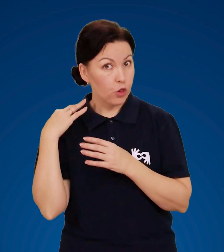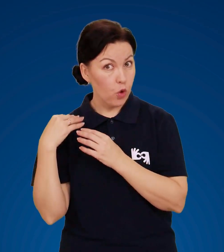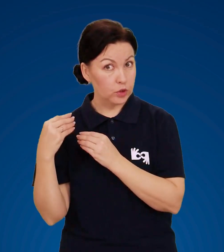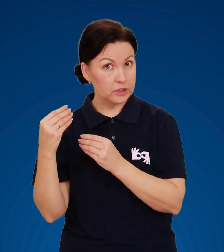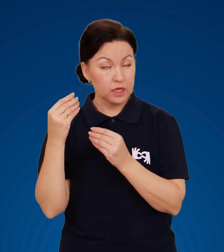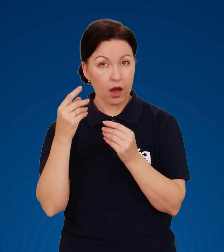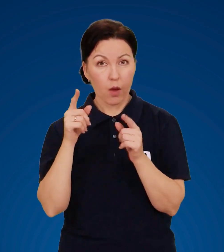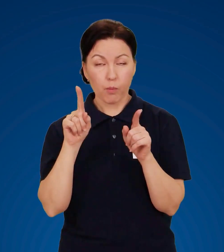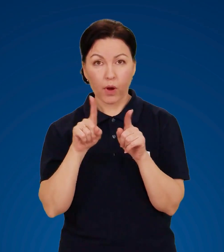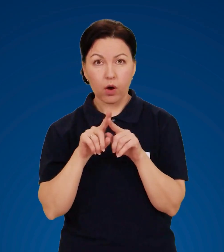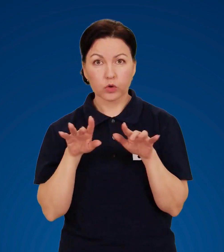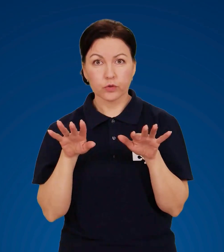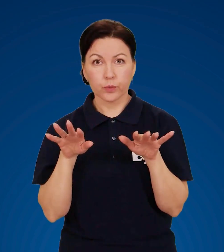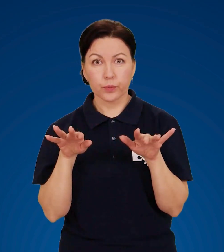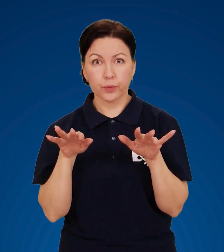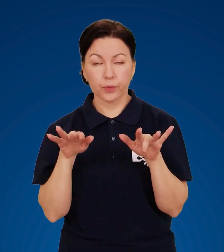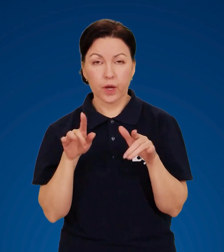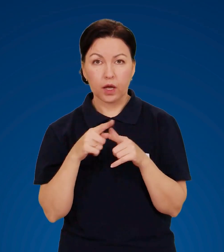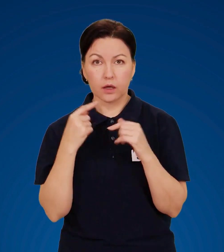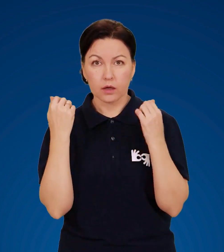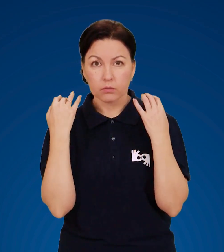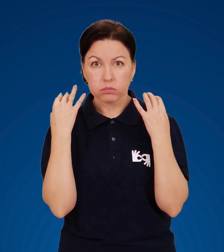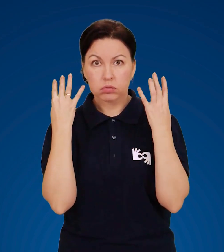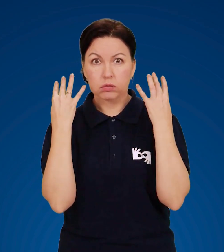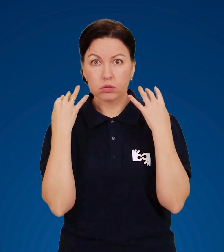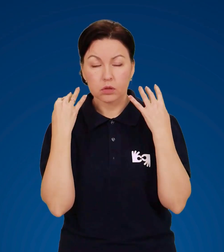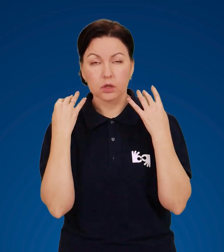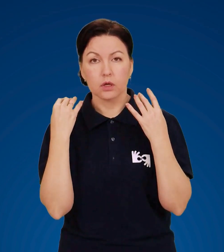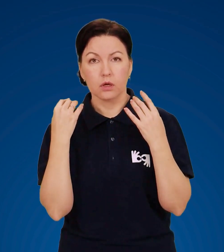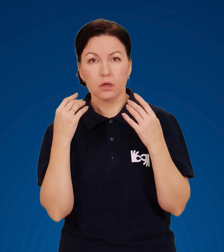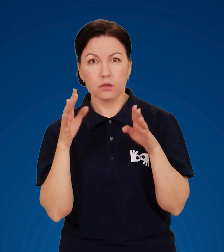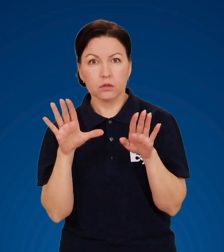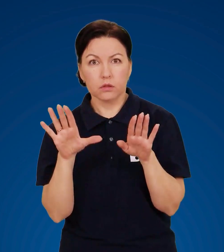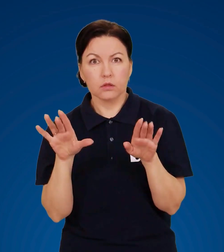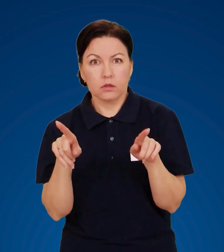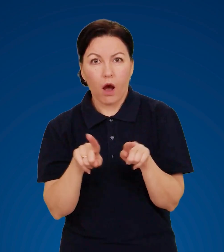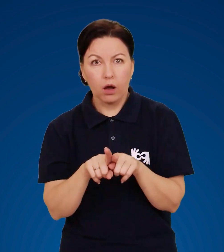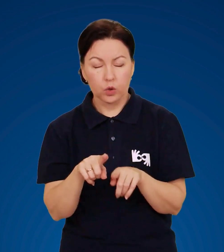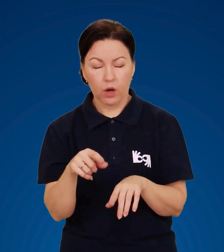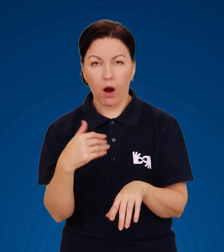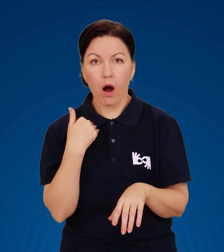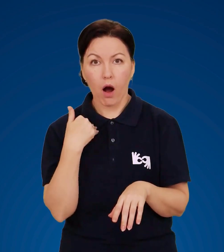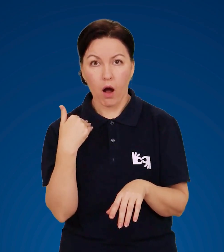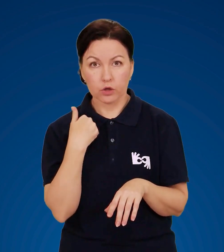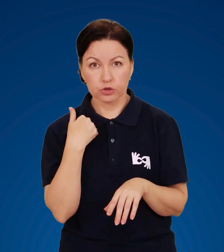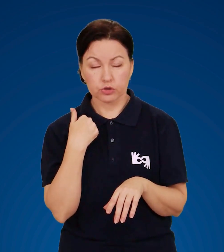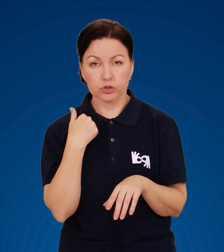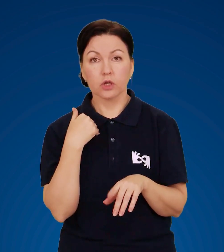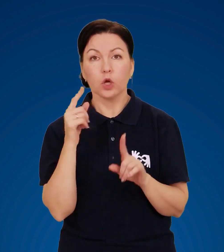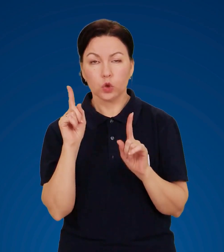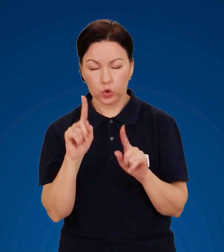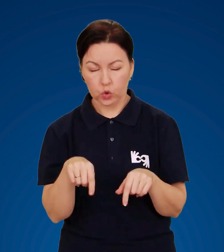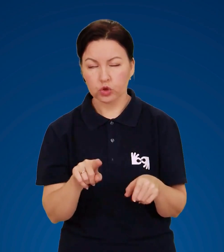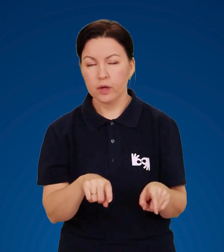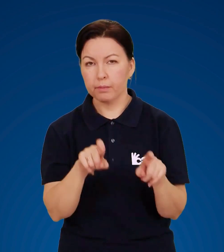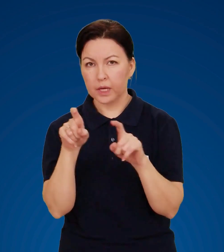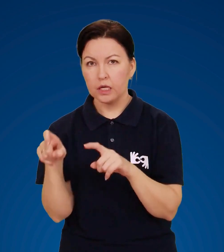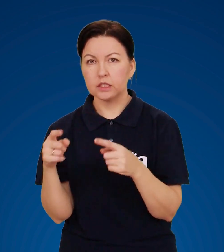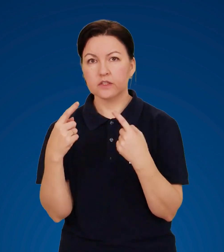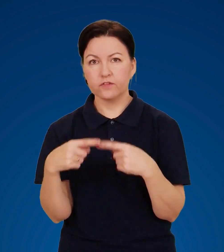Якщо волосся на голові немов ворушиться чи здиблюється, принаймні так вам здається, теж